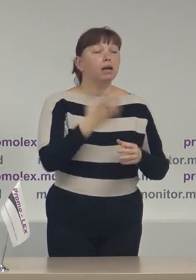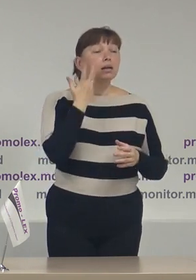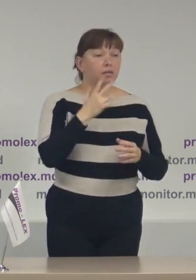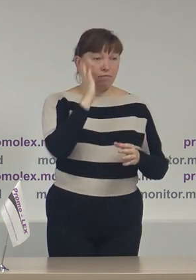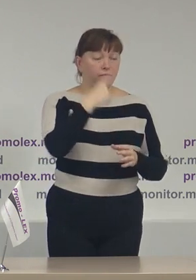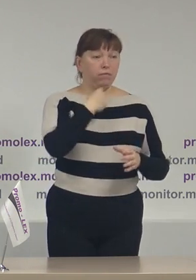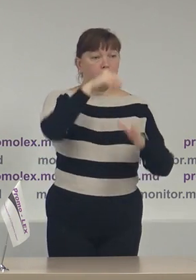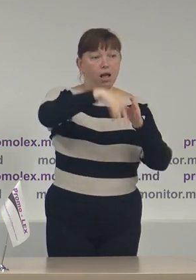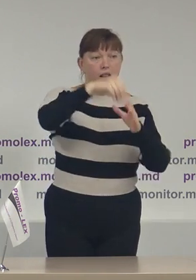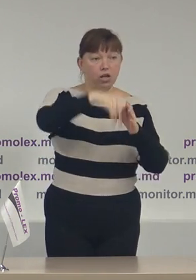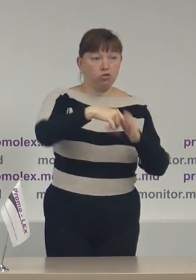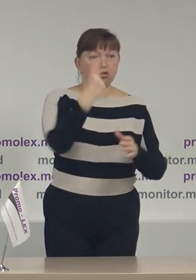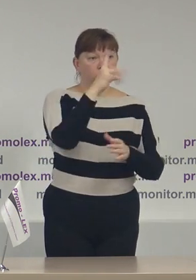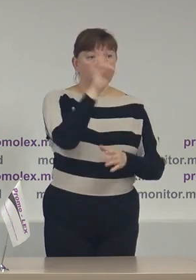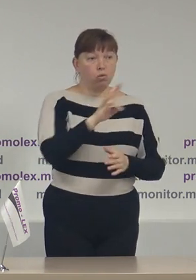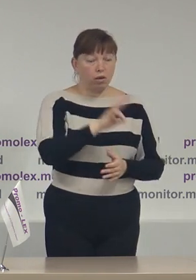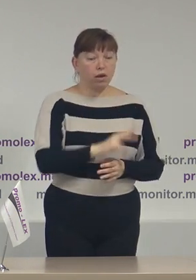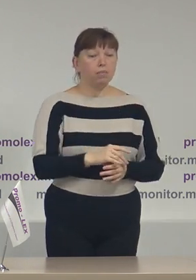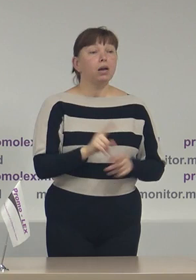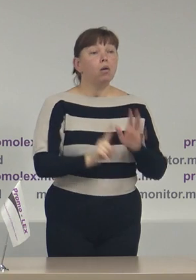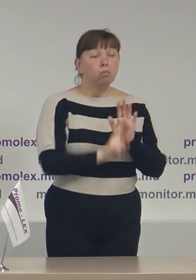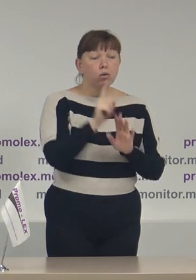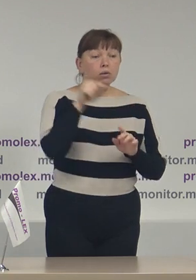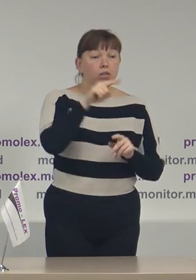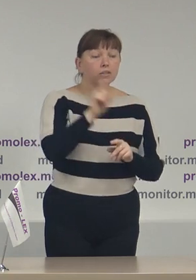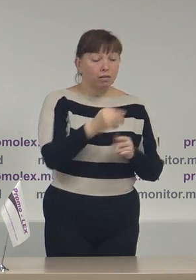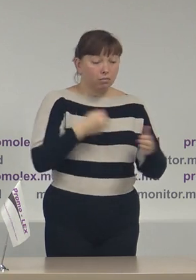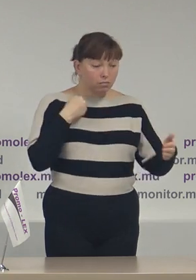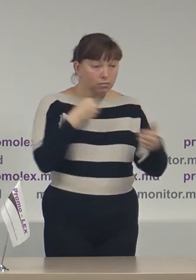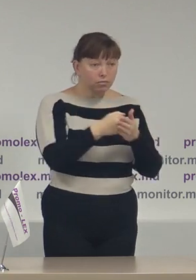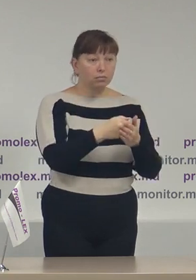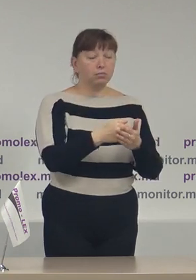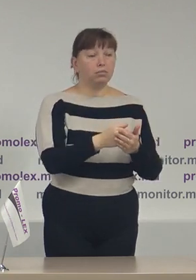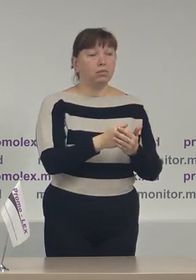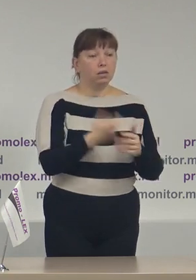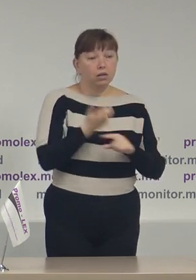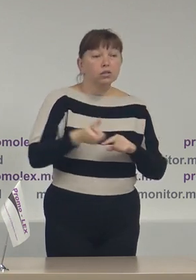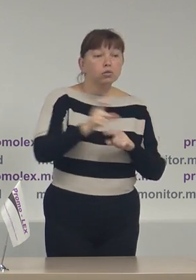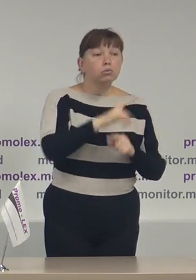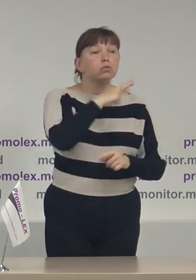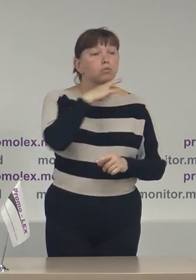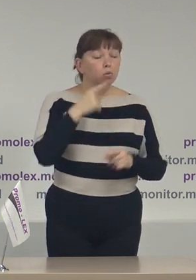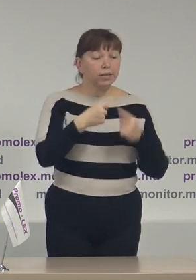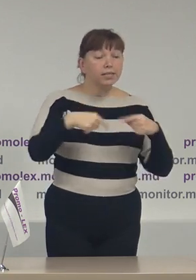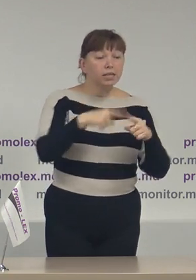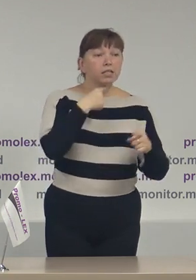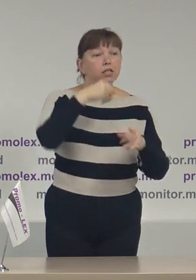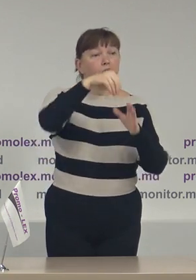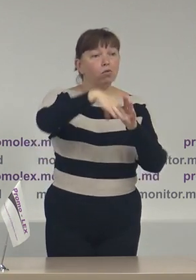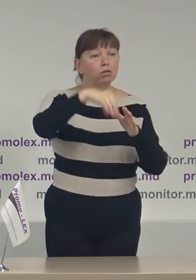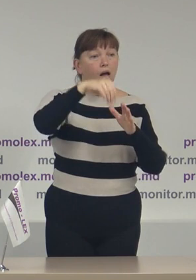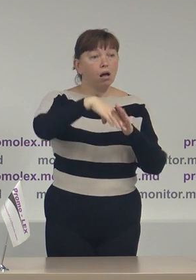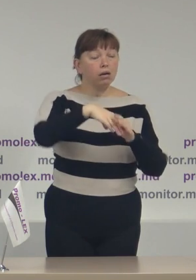alegilor. În special pornind de la faptul că pe ultima sută de metri destul de multe secții de votare